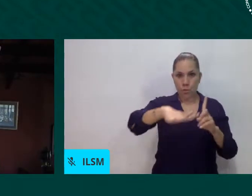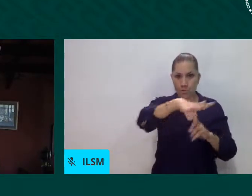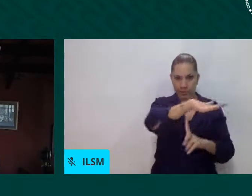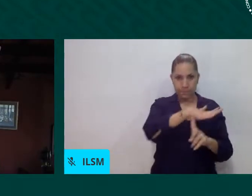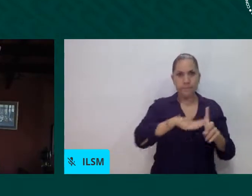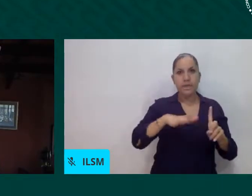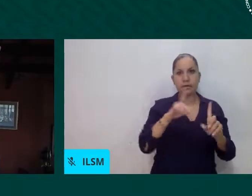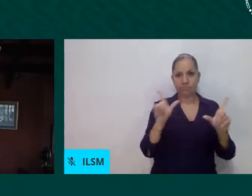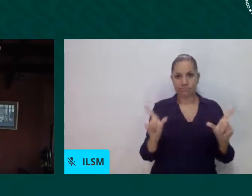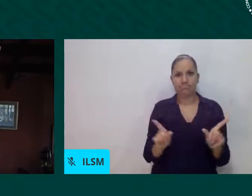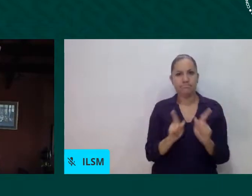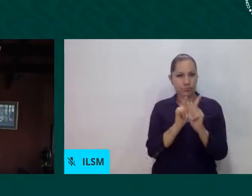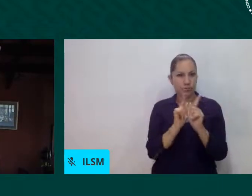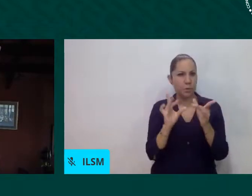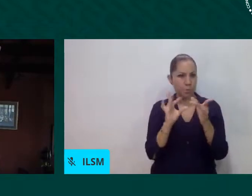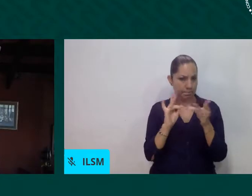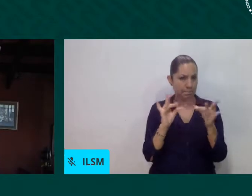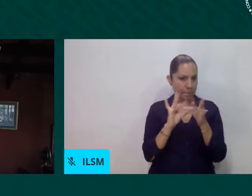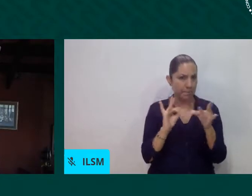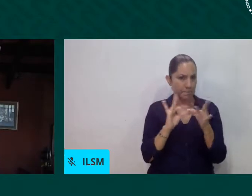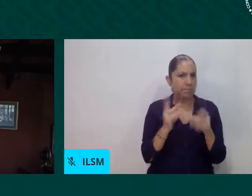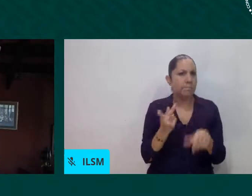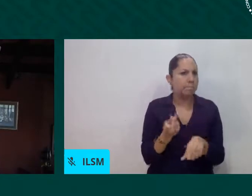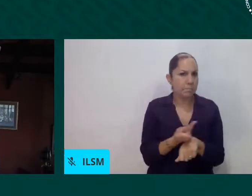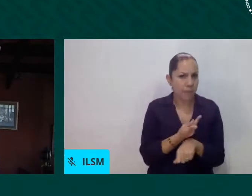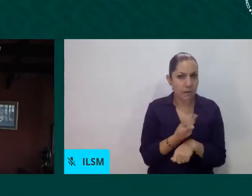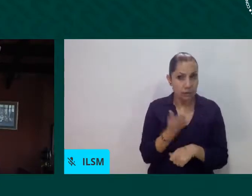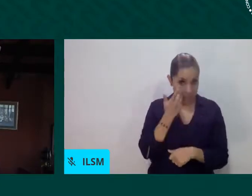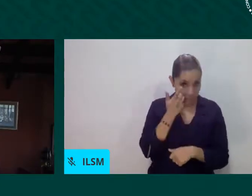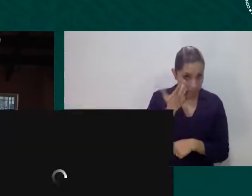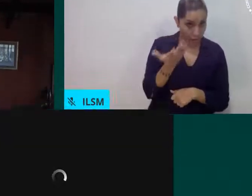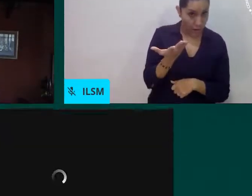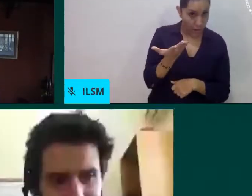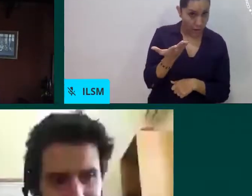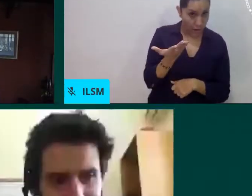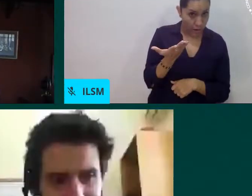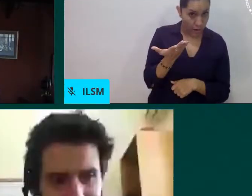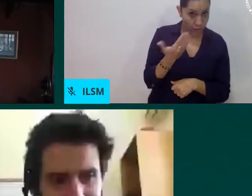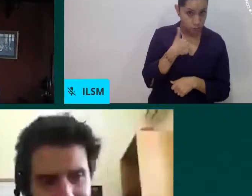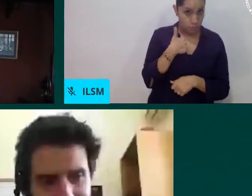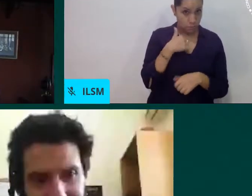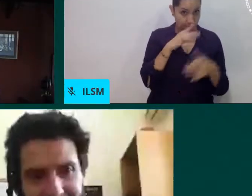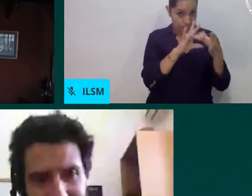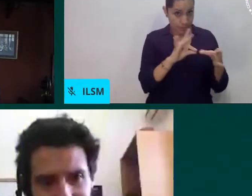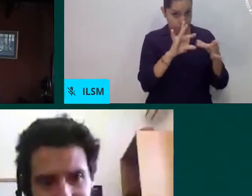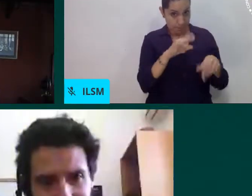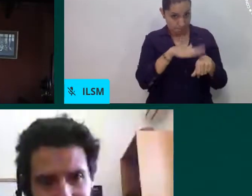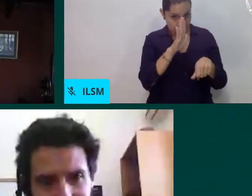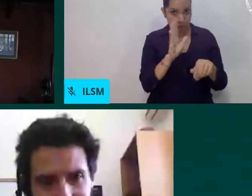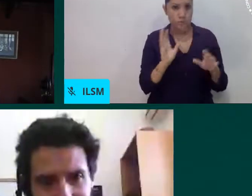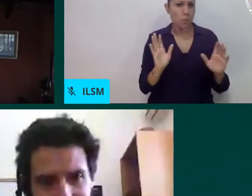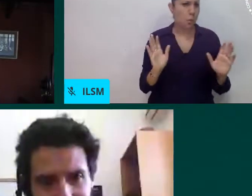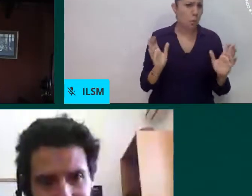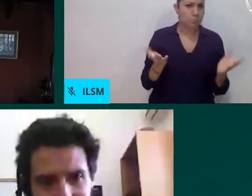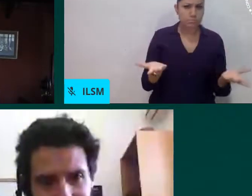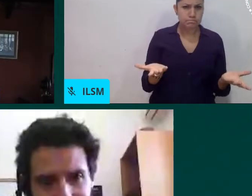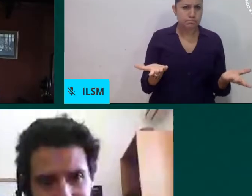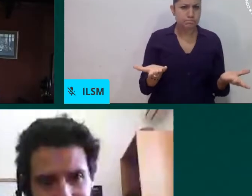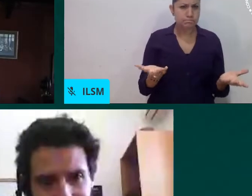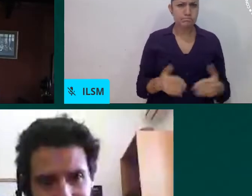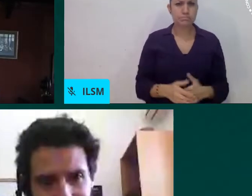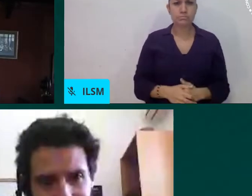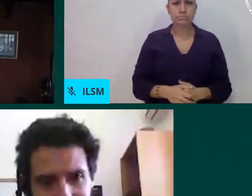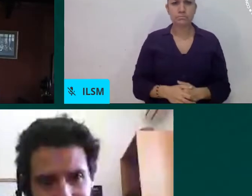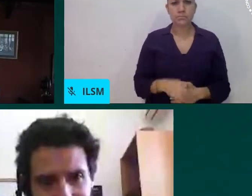continúe o espero otra pregunta de parte tuya, Andrés. Gracias,